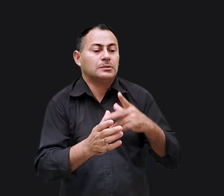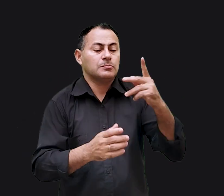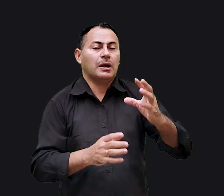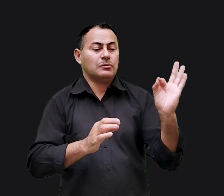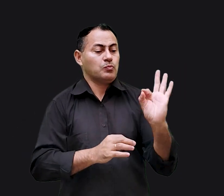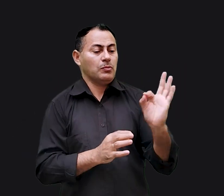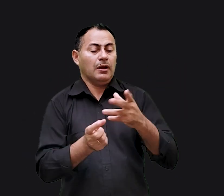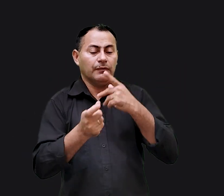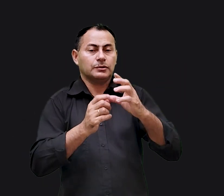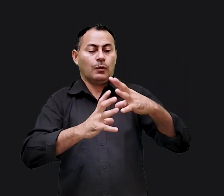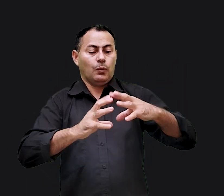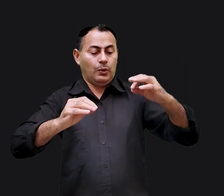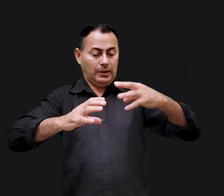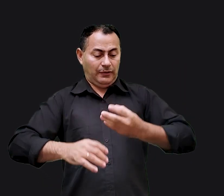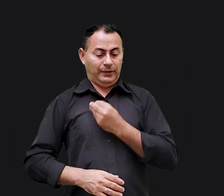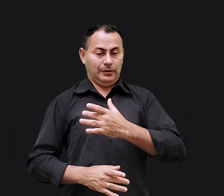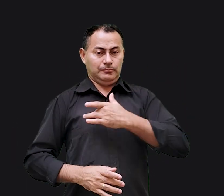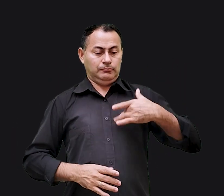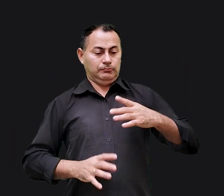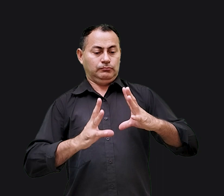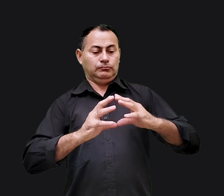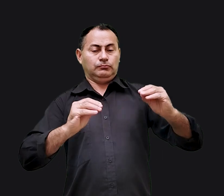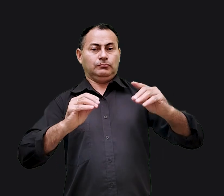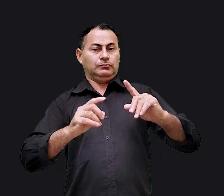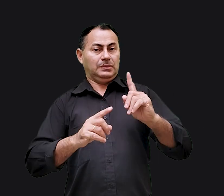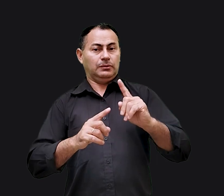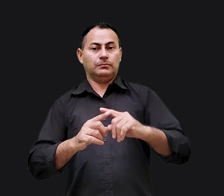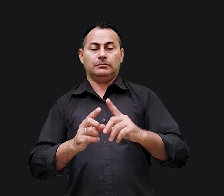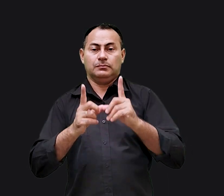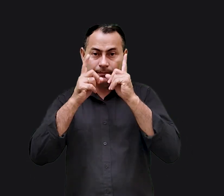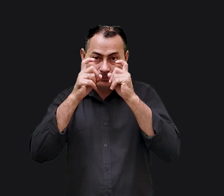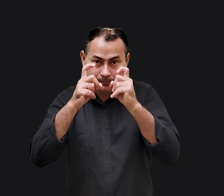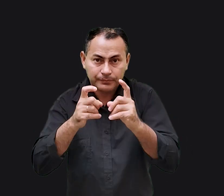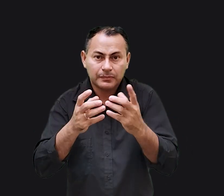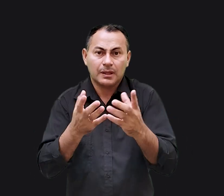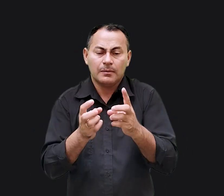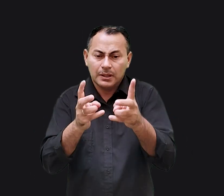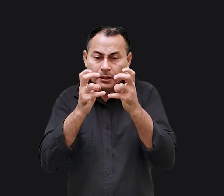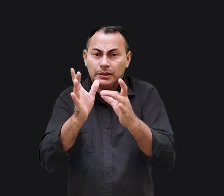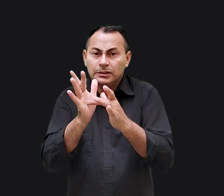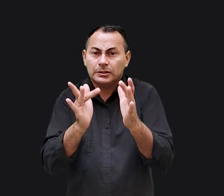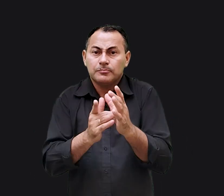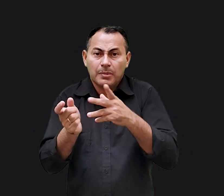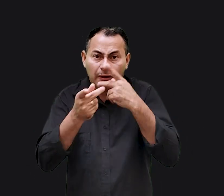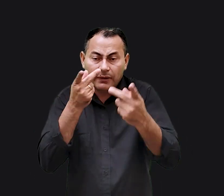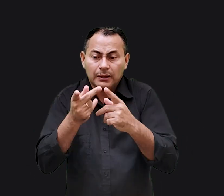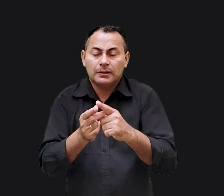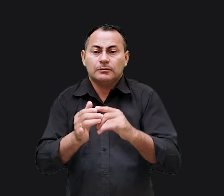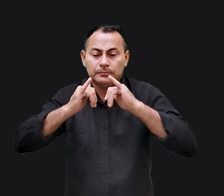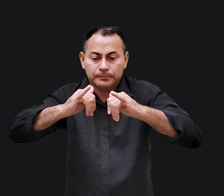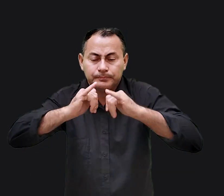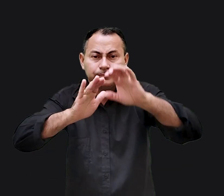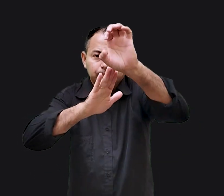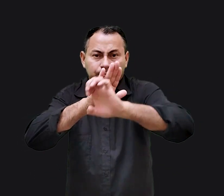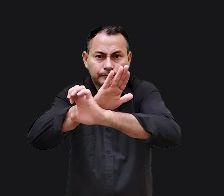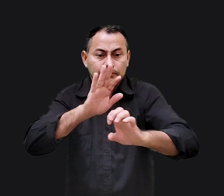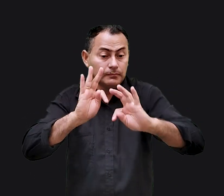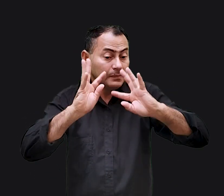sobre sua cura. É interessante isso. É interessante notar que Jesus nos disse para anunciarmos o